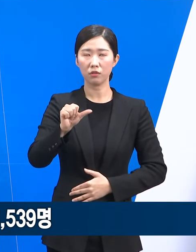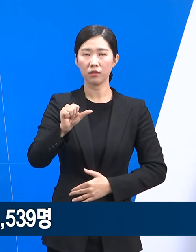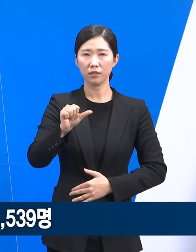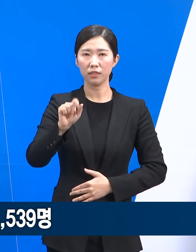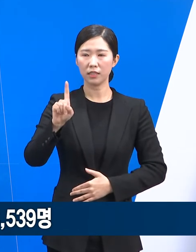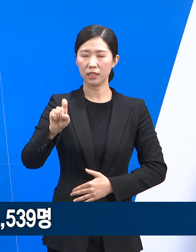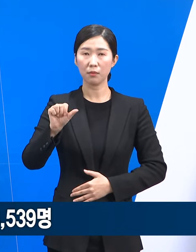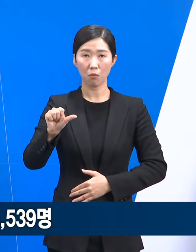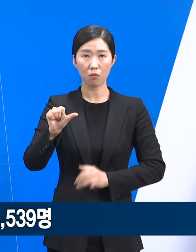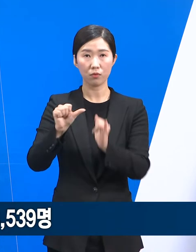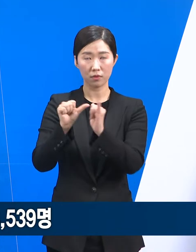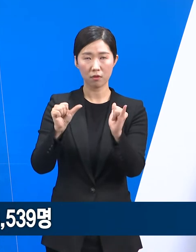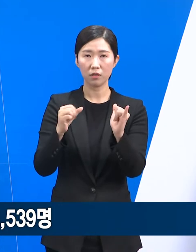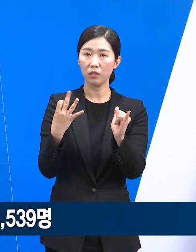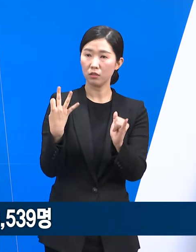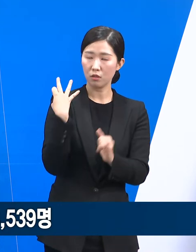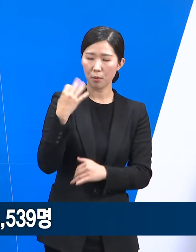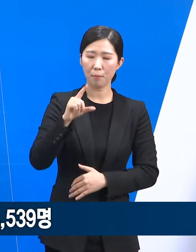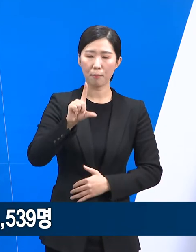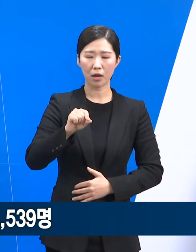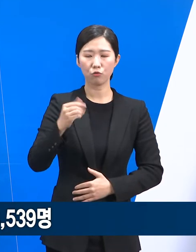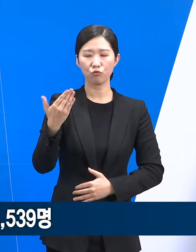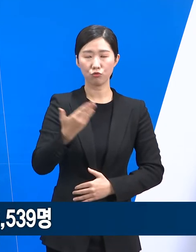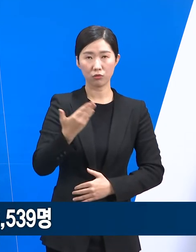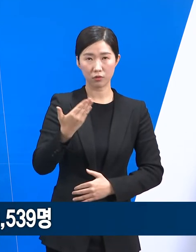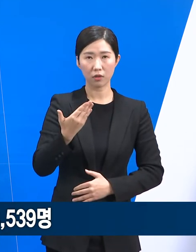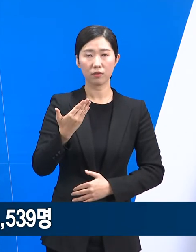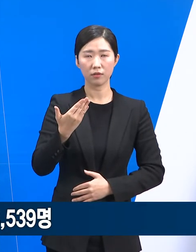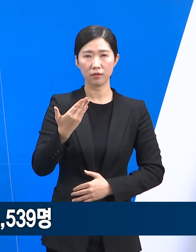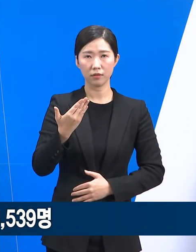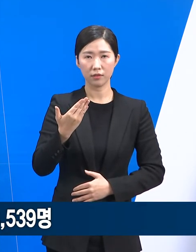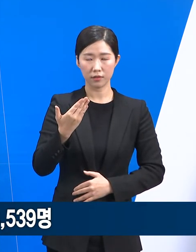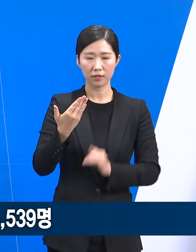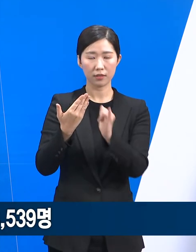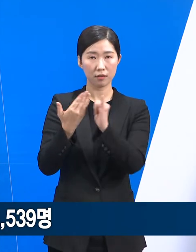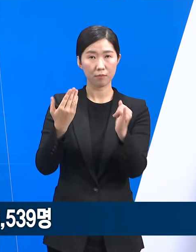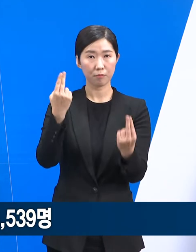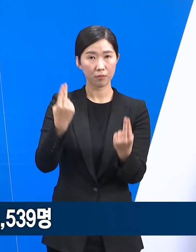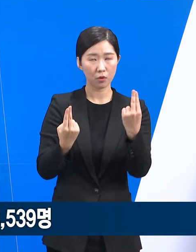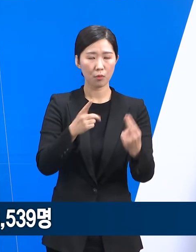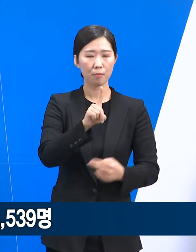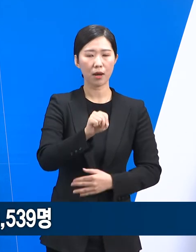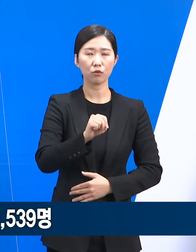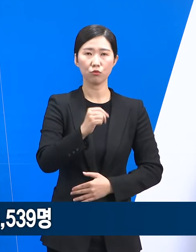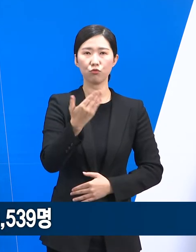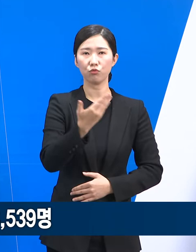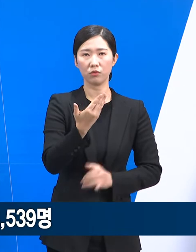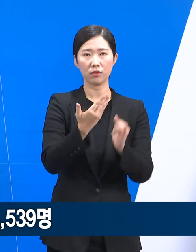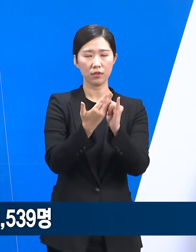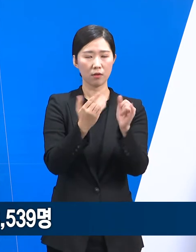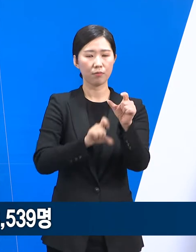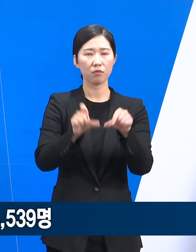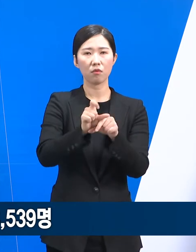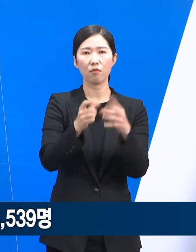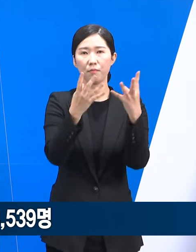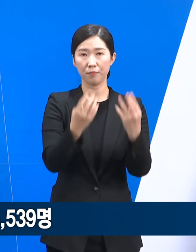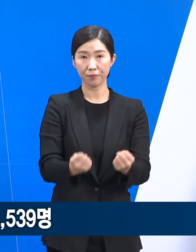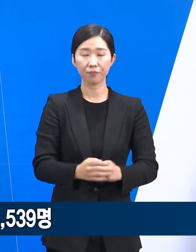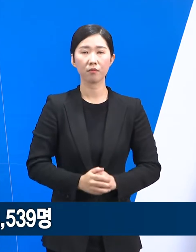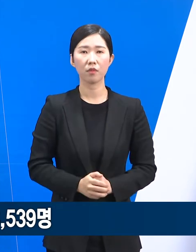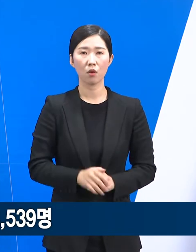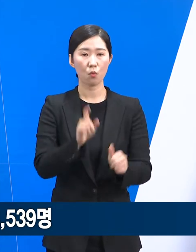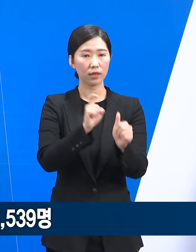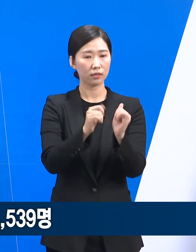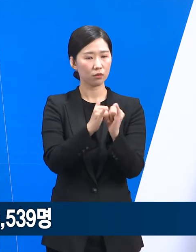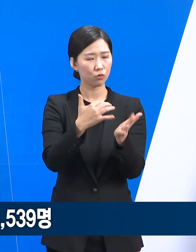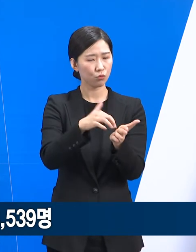전주 1만 9,372명 대비 1만 6,643명 증가했습니다. 전체 확진자 수의